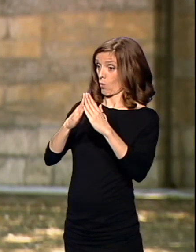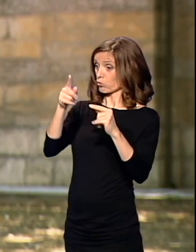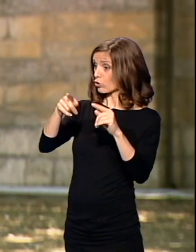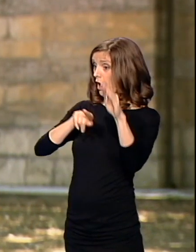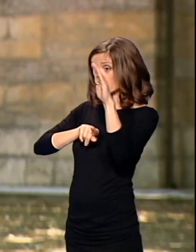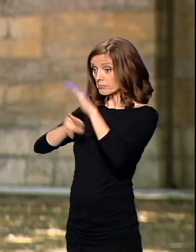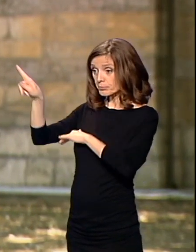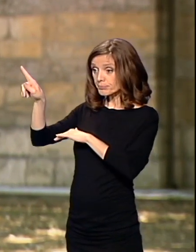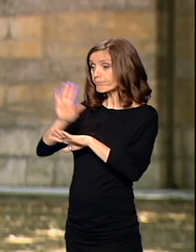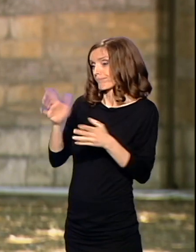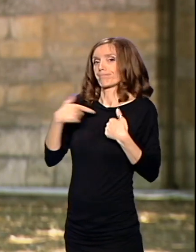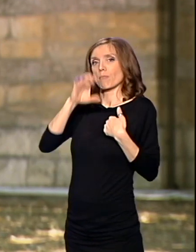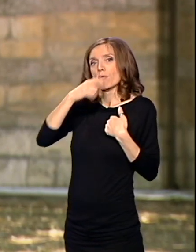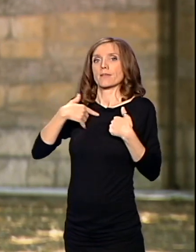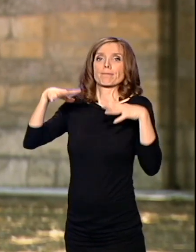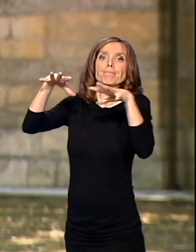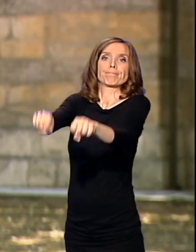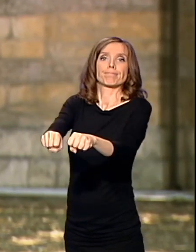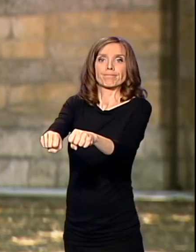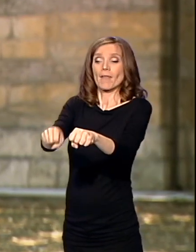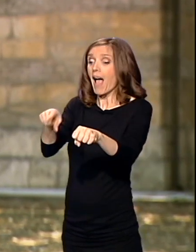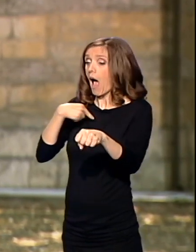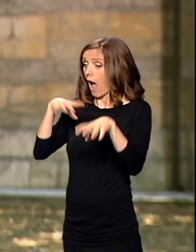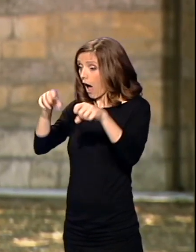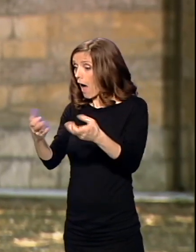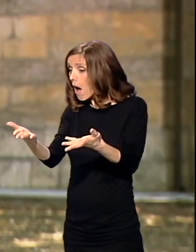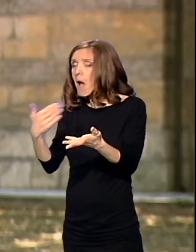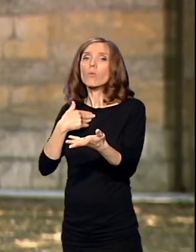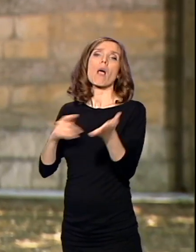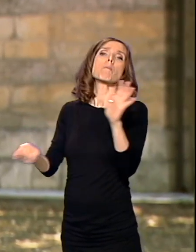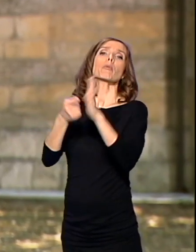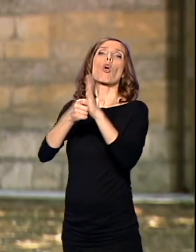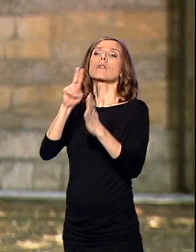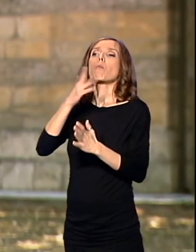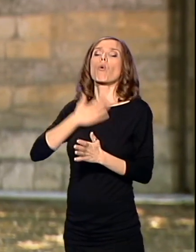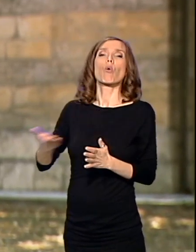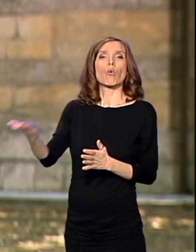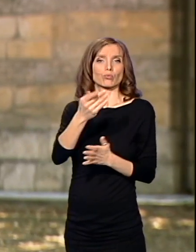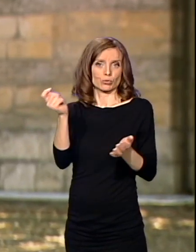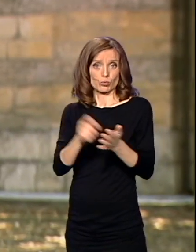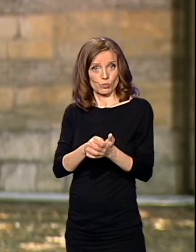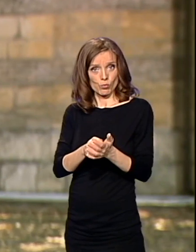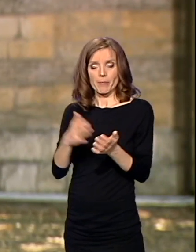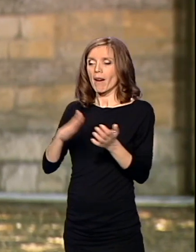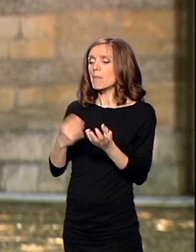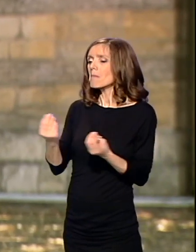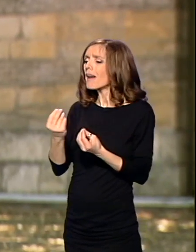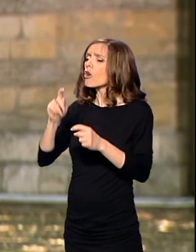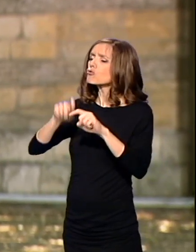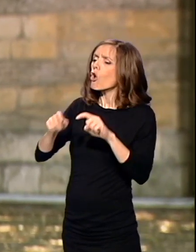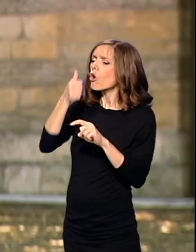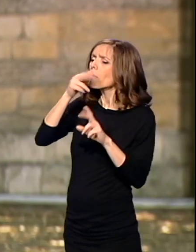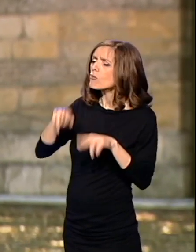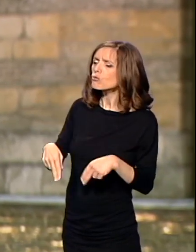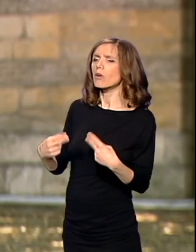Bugarska imovina. I ta imovina je išla na licitaciju. Roba koja je bila interesatna, koja je imala neku svoju